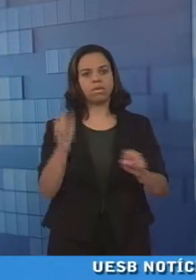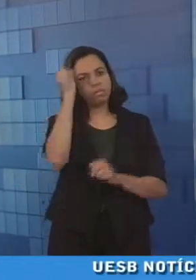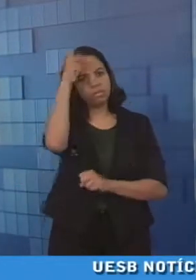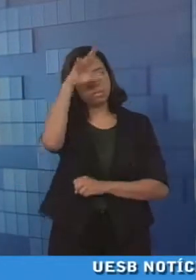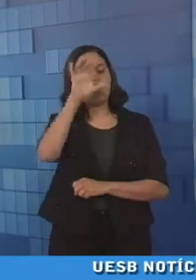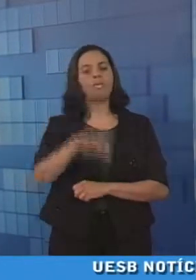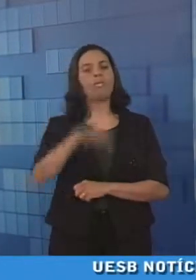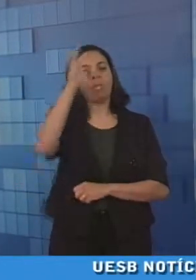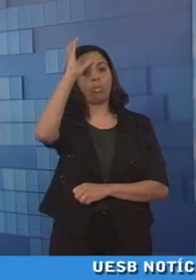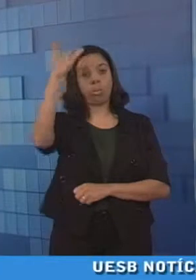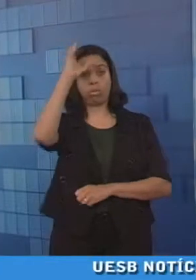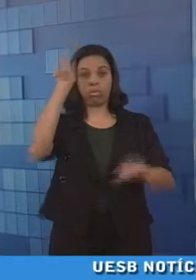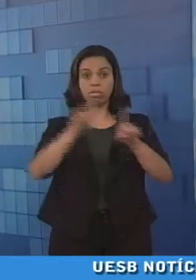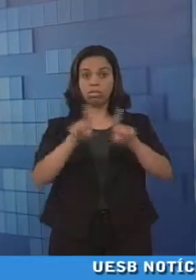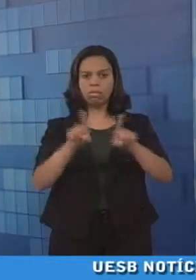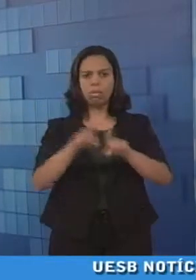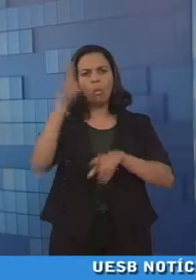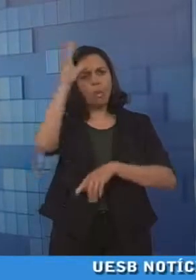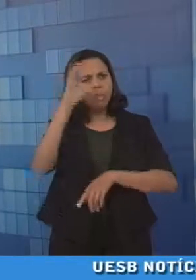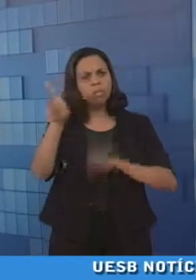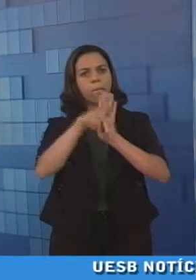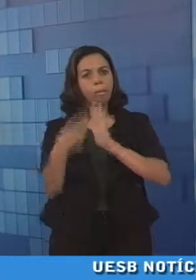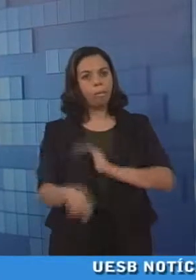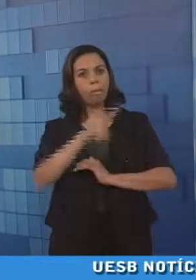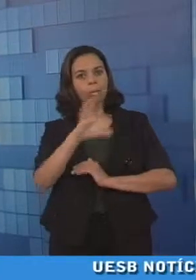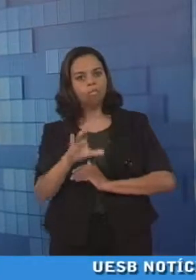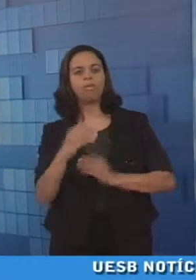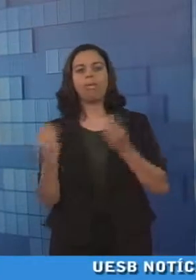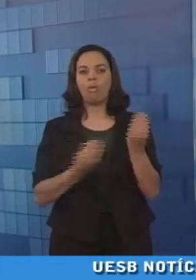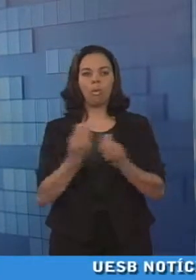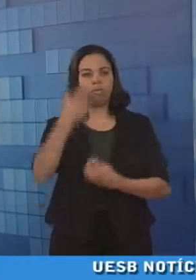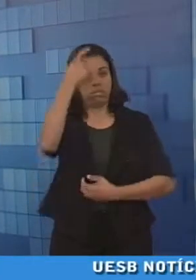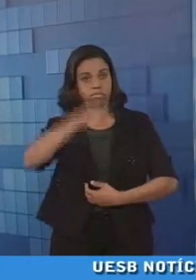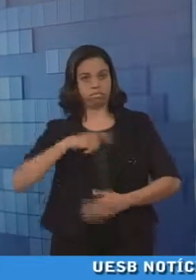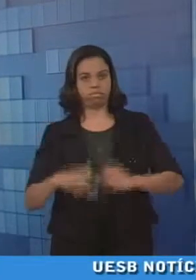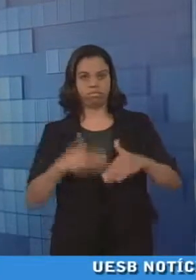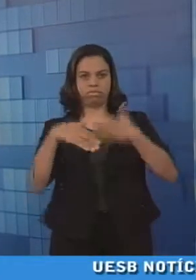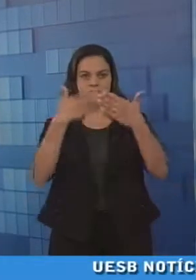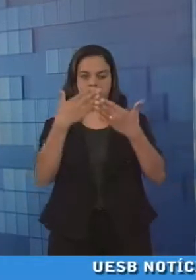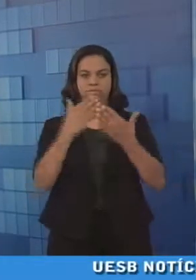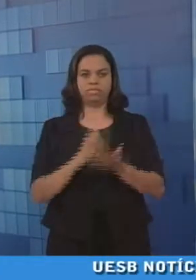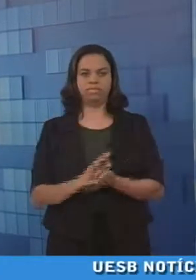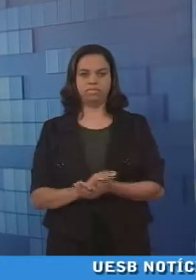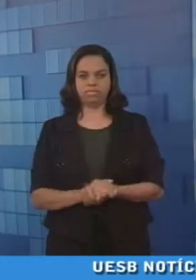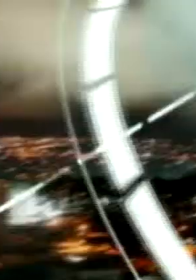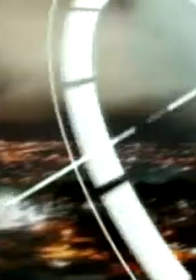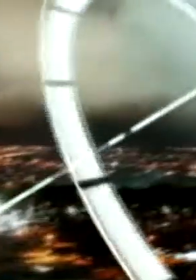Cultura e a cultura no município, produção simbólica, cidadania e desenvolvimento.